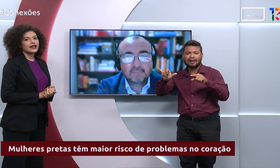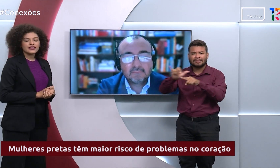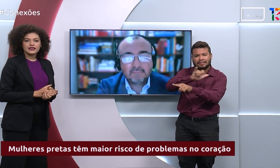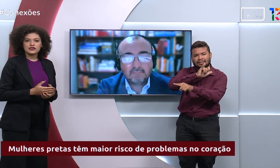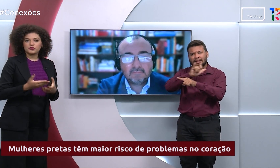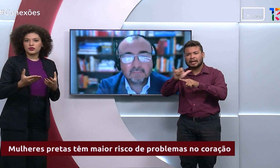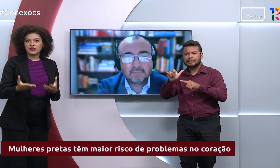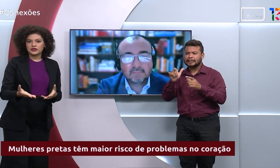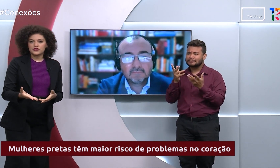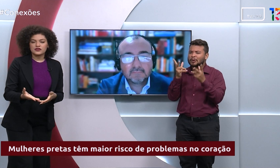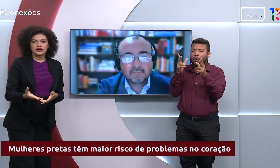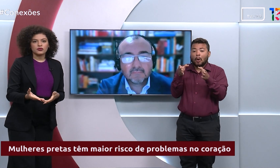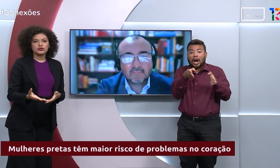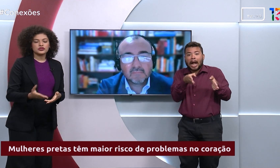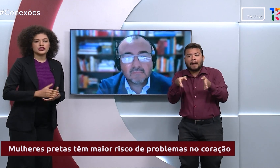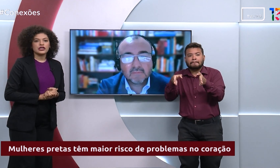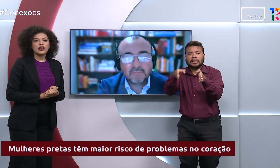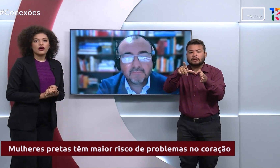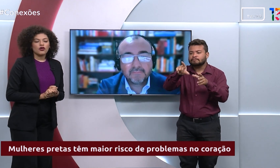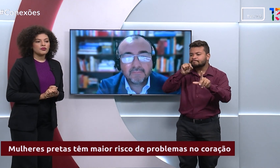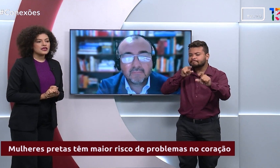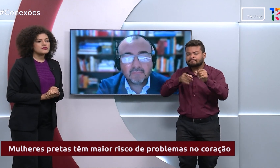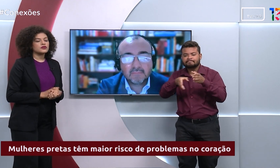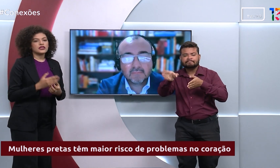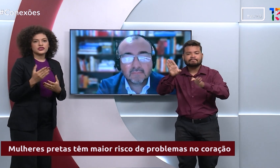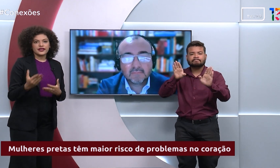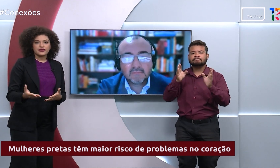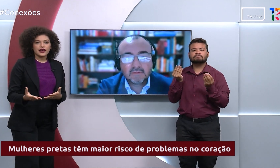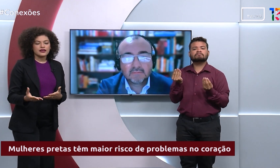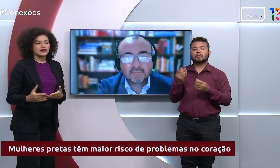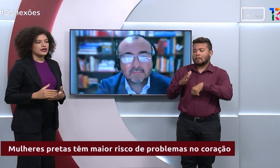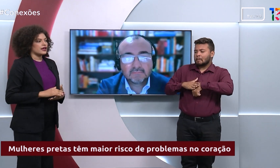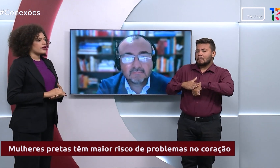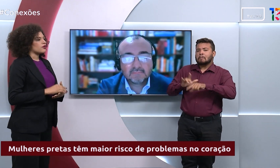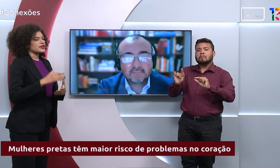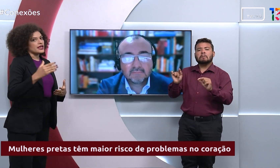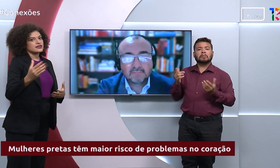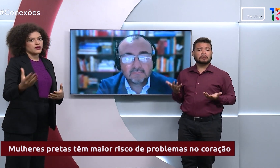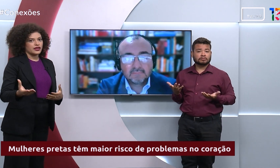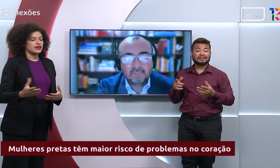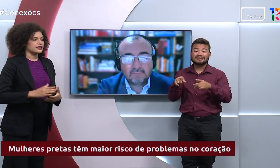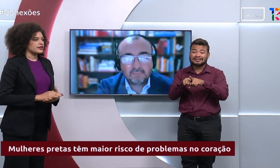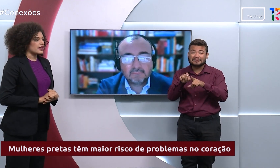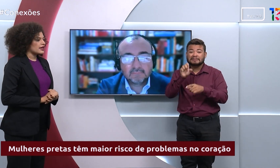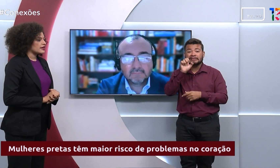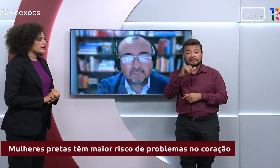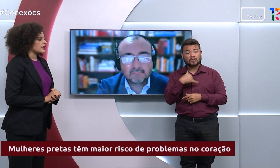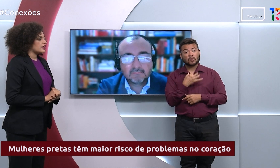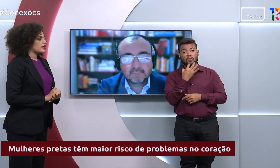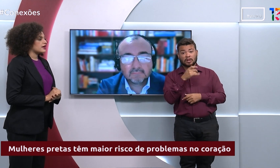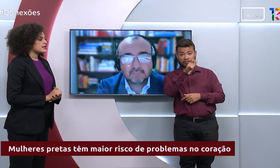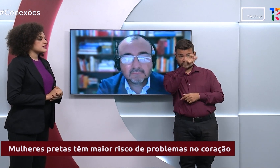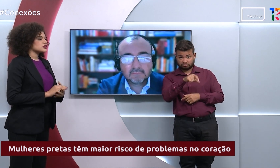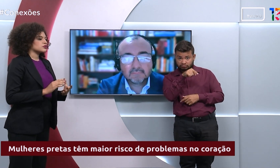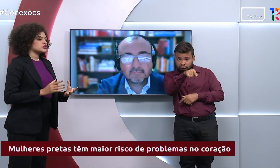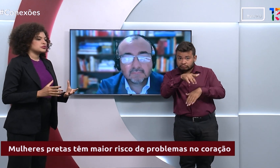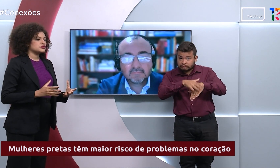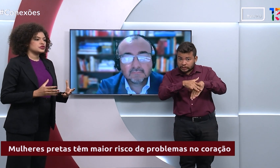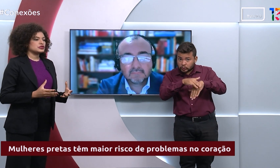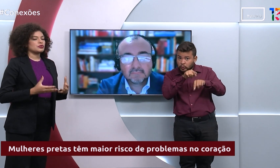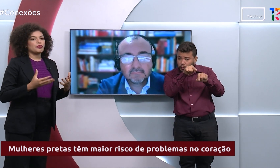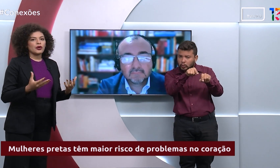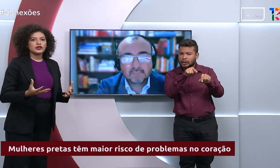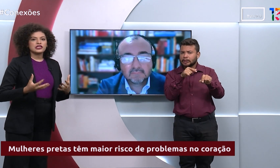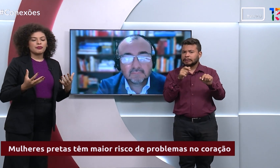evitar ter esses problemas de saúde? Ou mesmo quem já tem ou conhece alguém que tenha? Existe algum